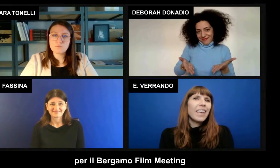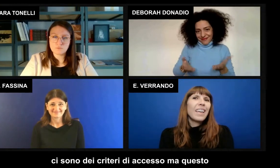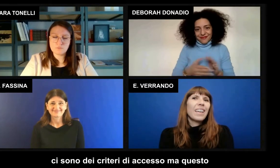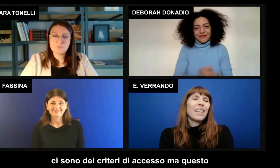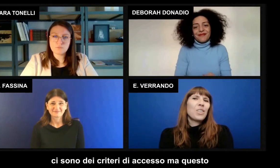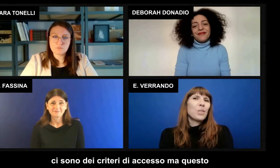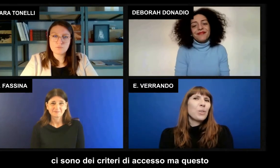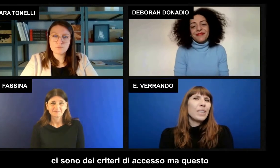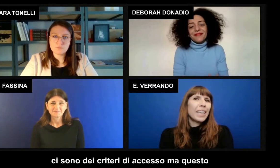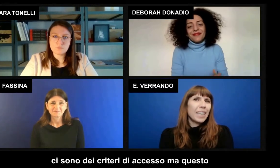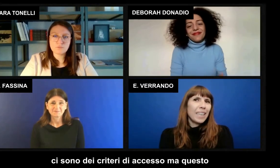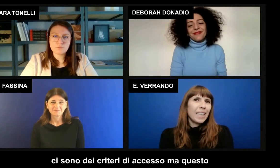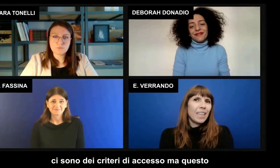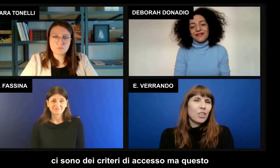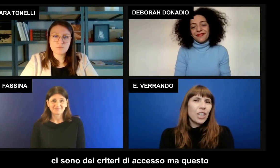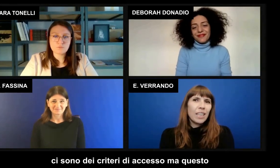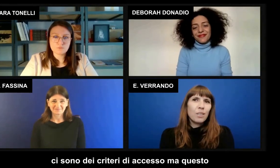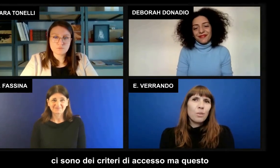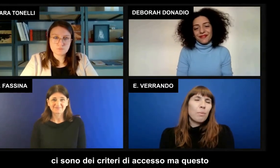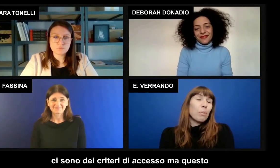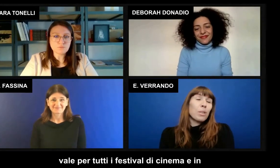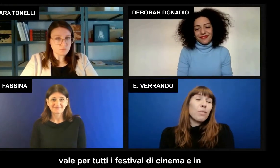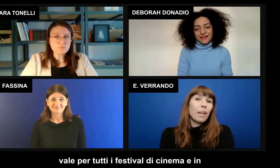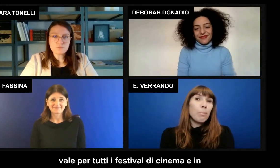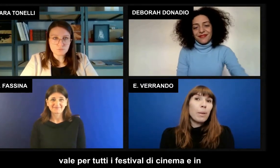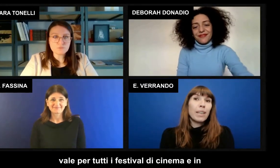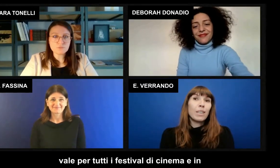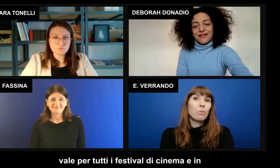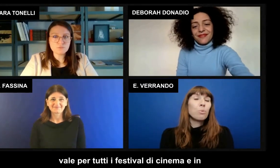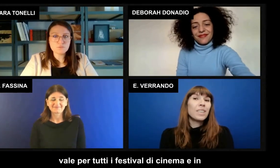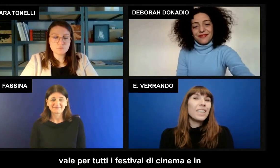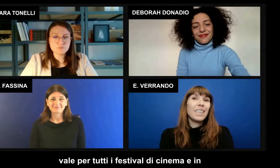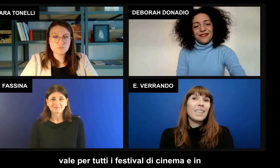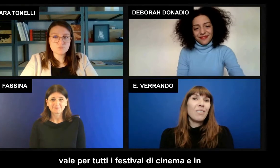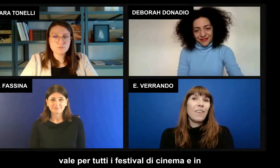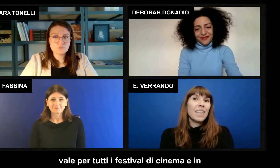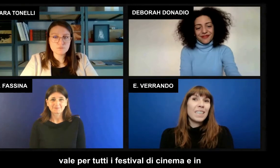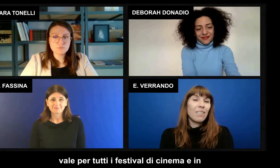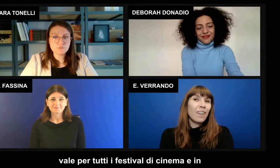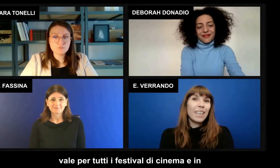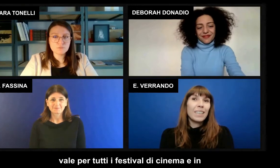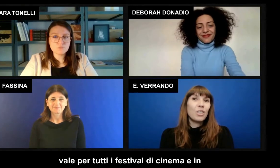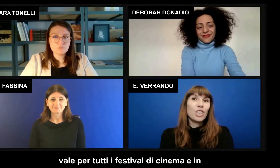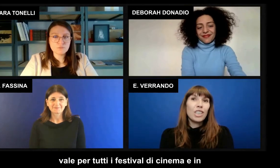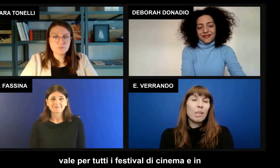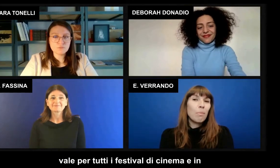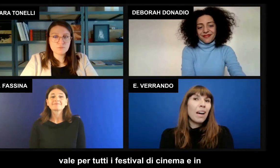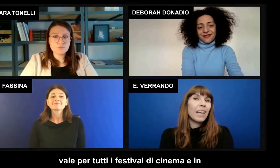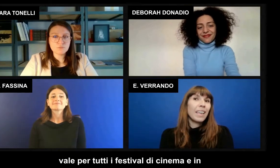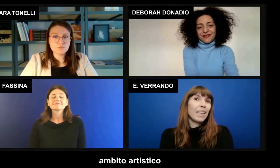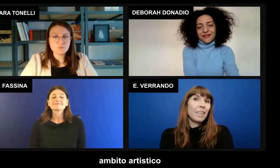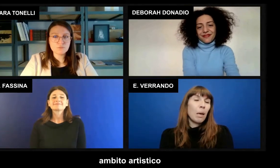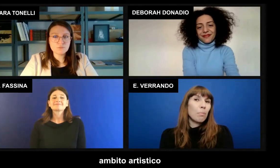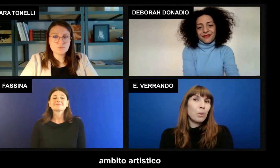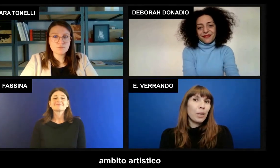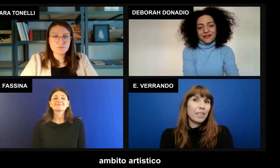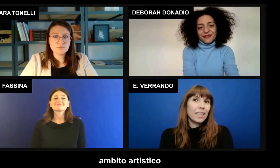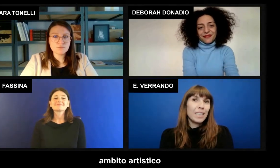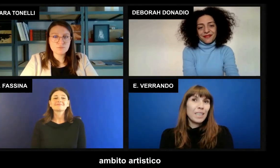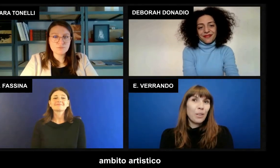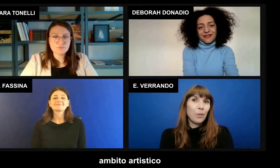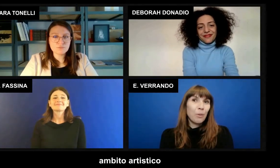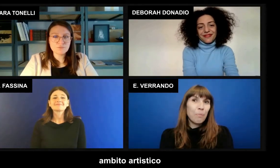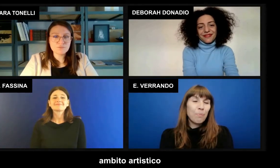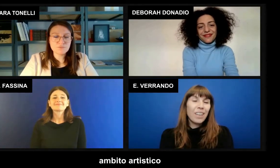ci sono dei criteri d'accesso, ma questo vale per tutti i festival di cinema e in ambito